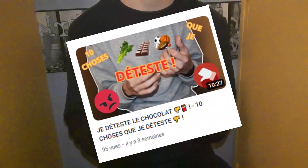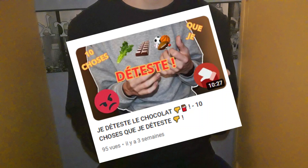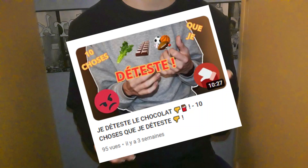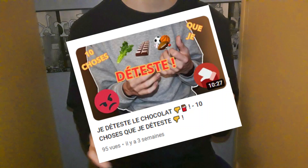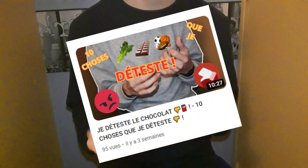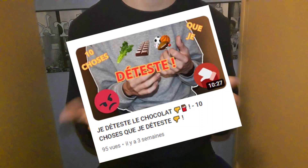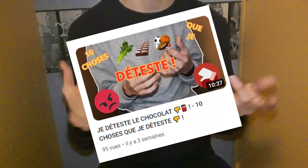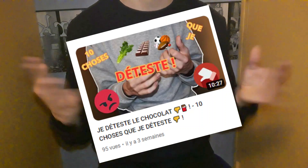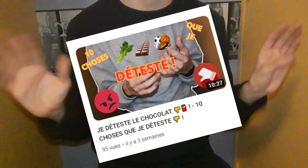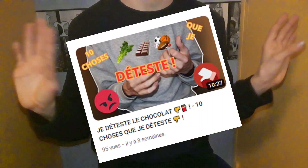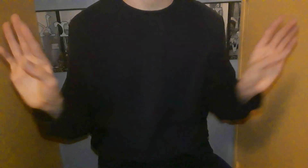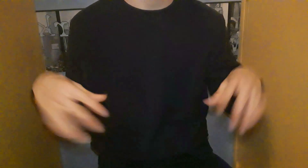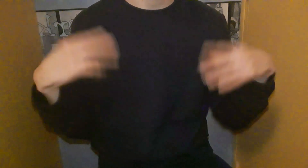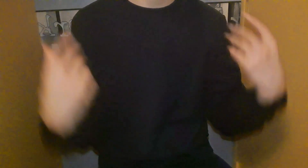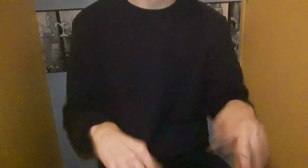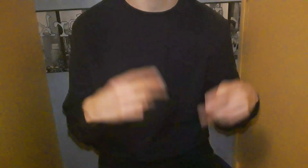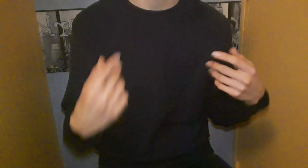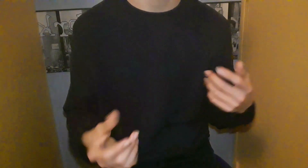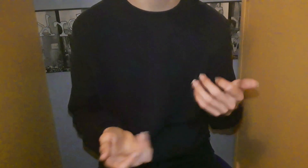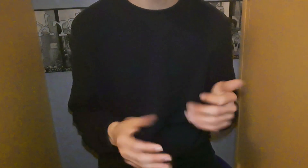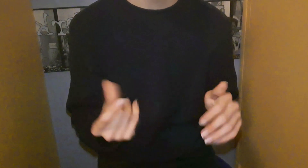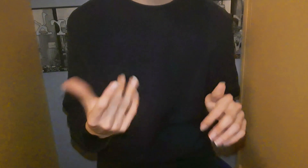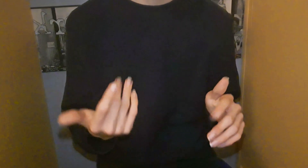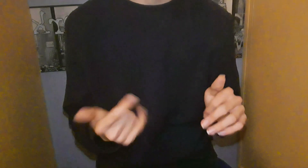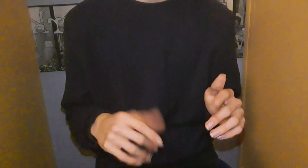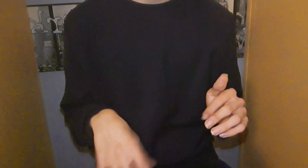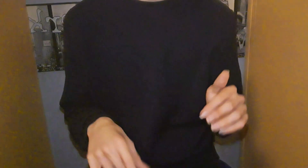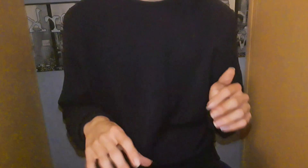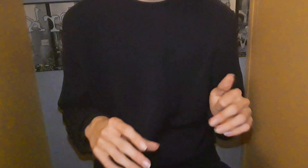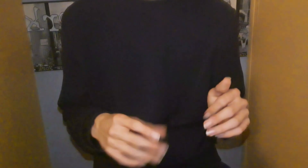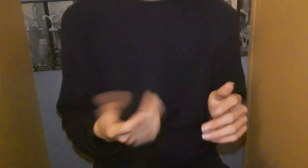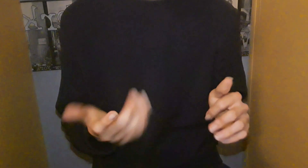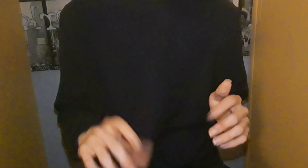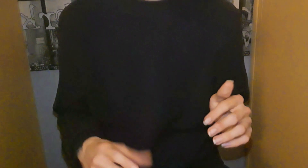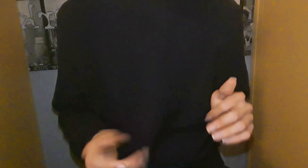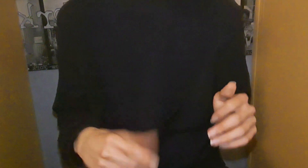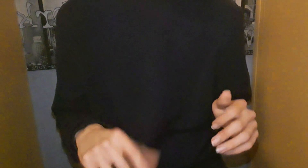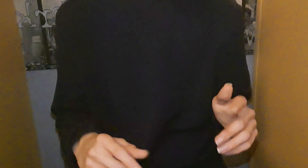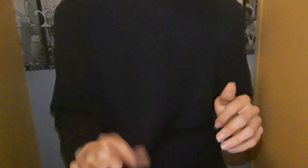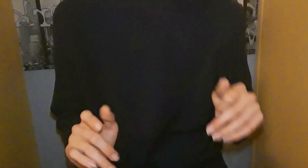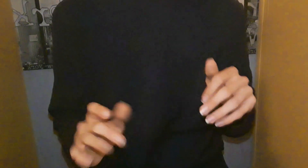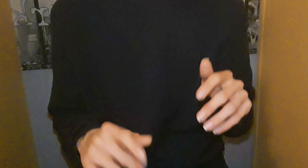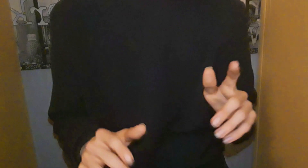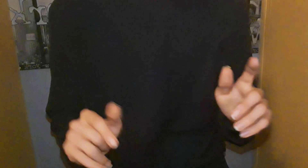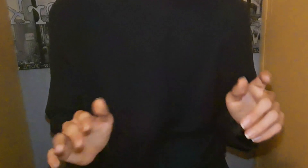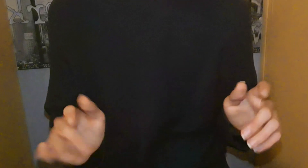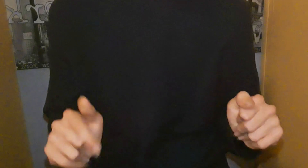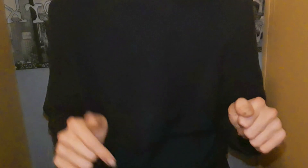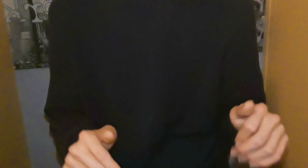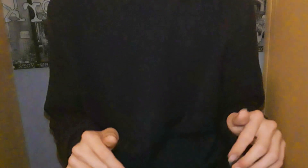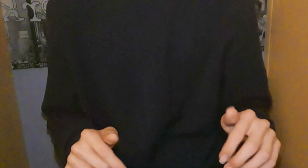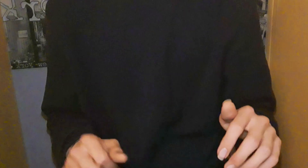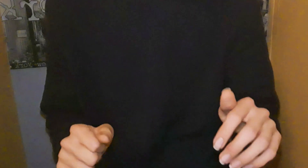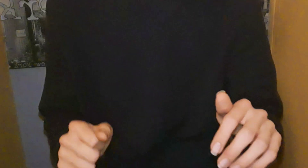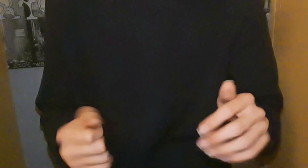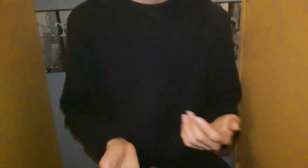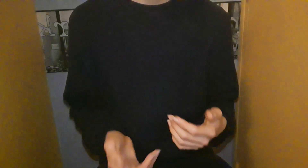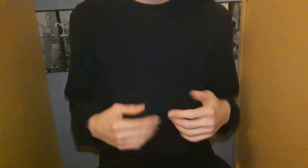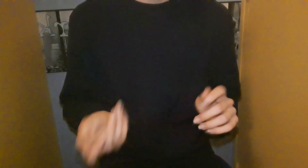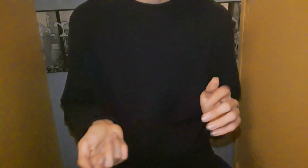demandé si vous voulez que fasse un truc, 10 choses que j'aime, etc Bon, là, tous ceux qui ont répondu dans les commentaires ont dit que oui, ça serait bien Du coup, j